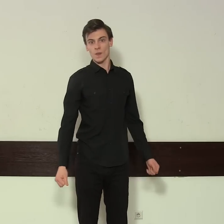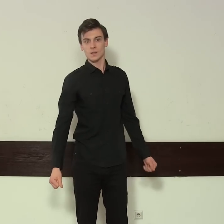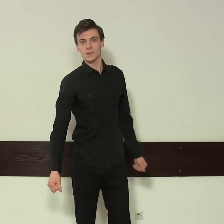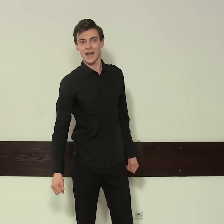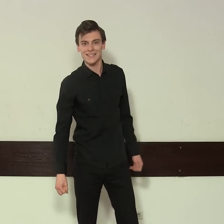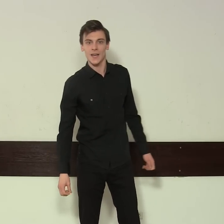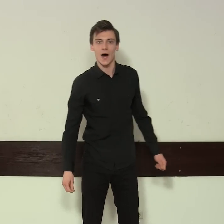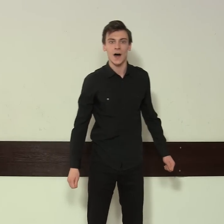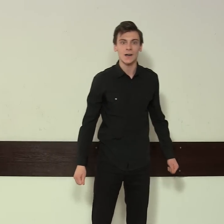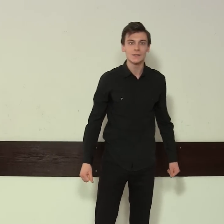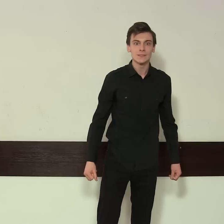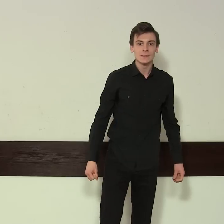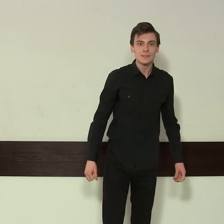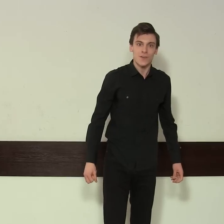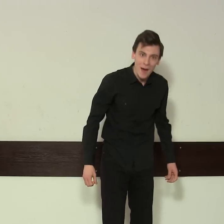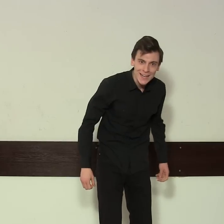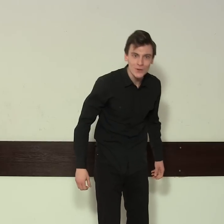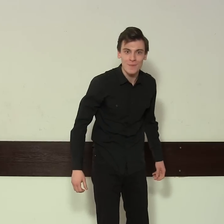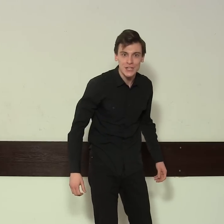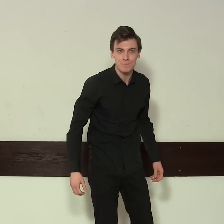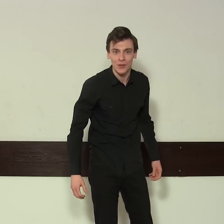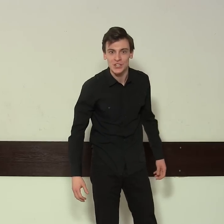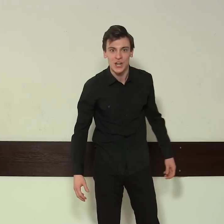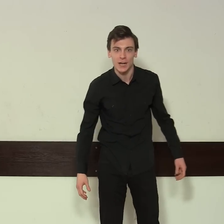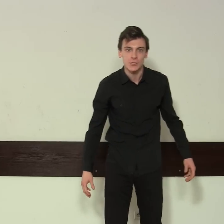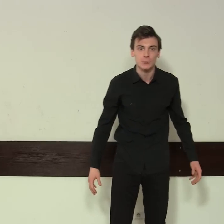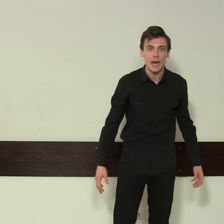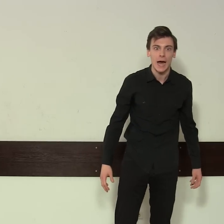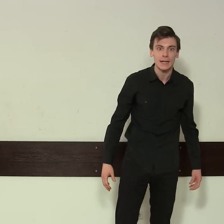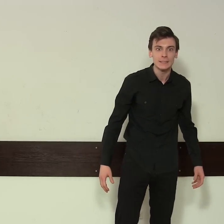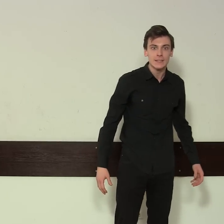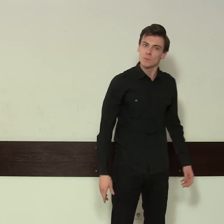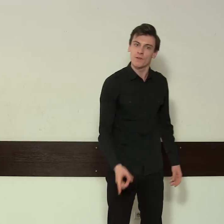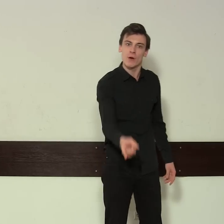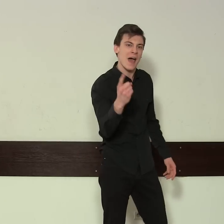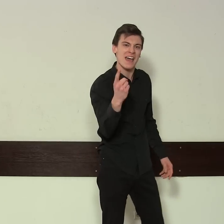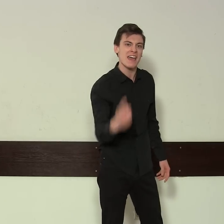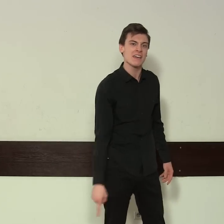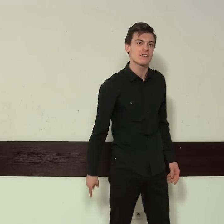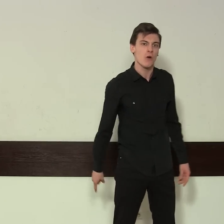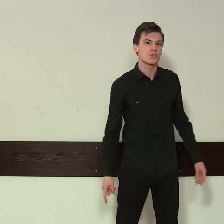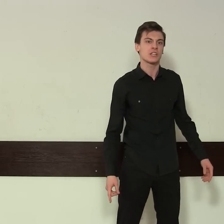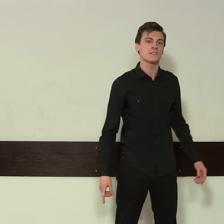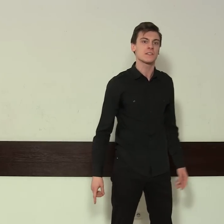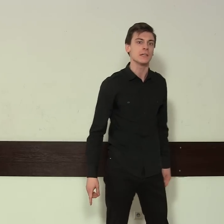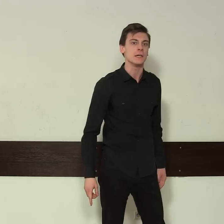A co? Wpadł mecz po nyszlachciurach. Mówiły Ej! Dobrzyński!